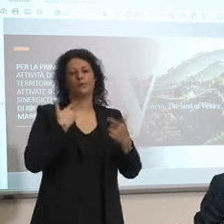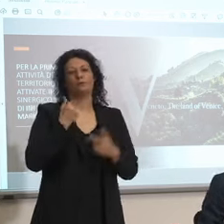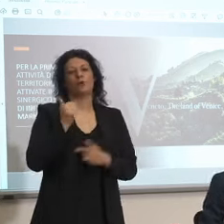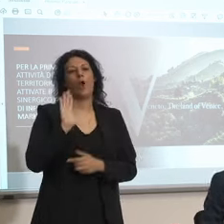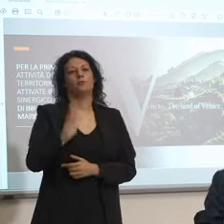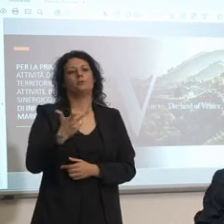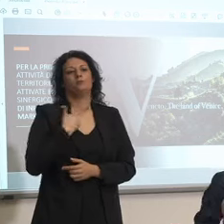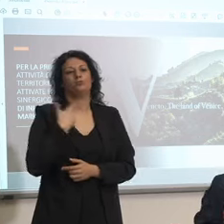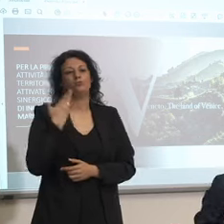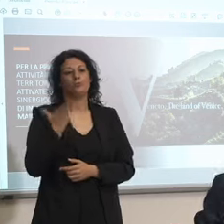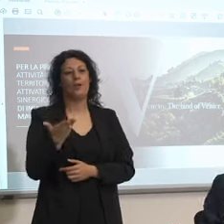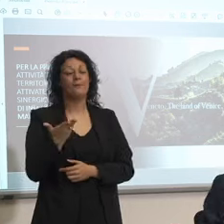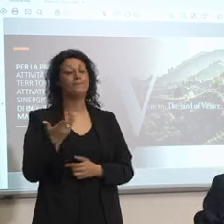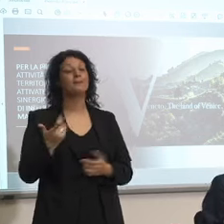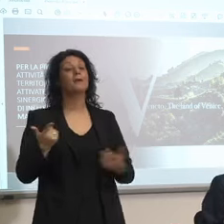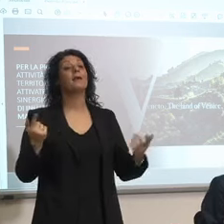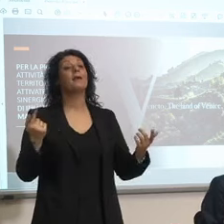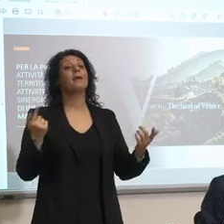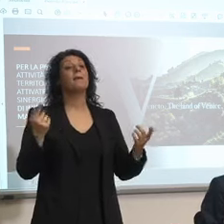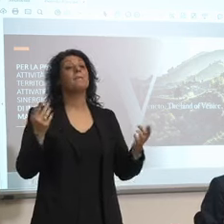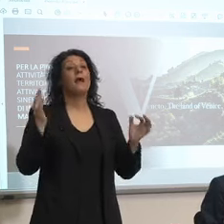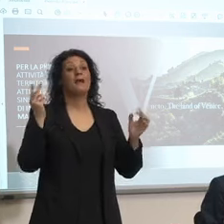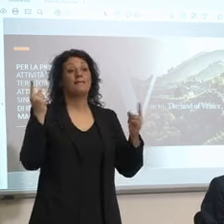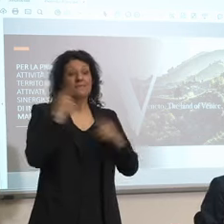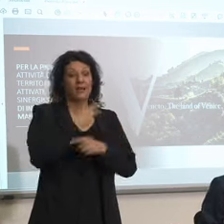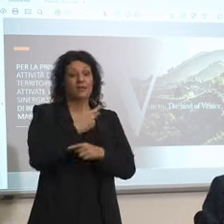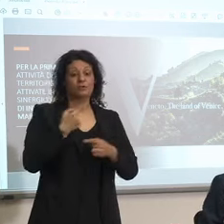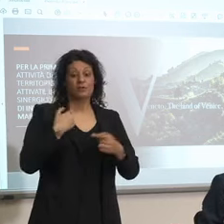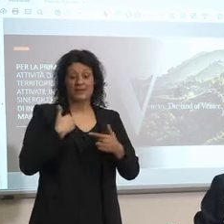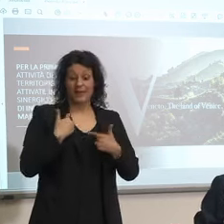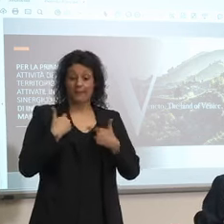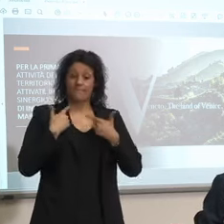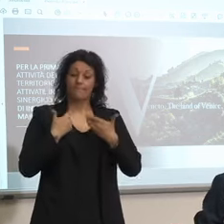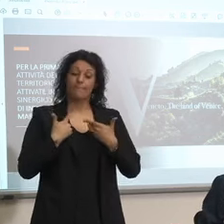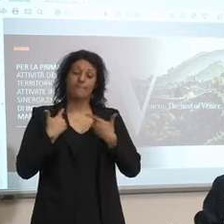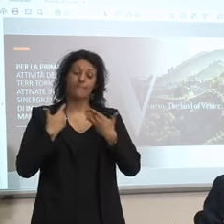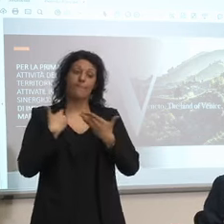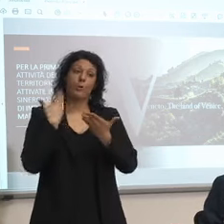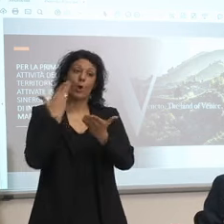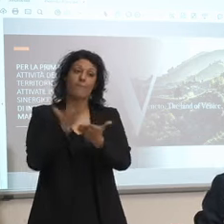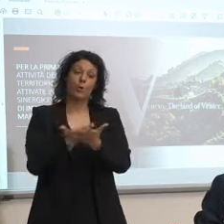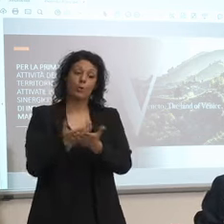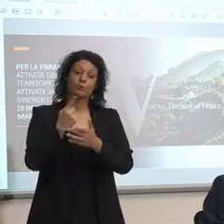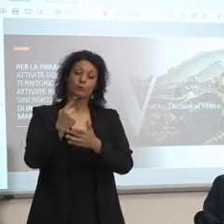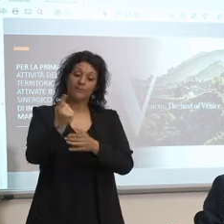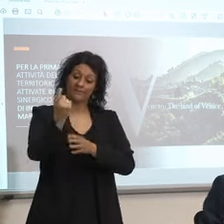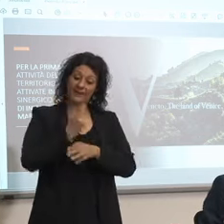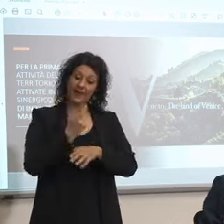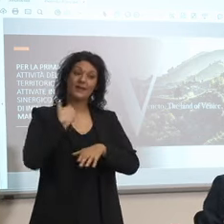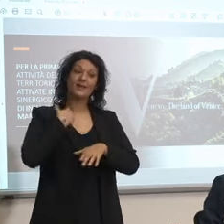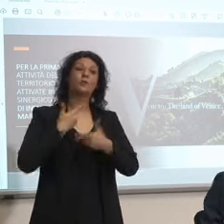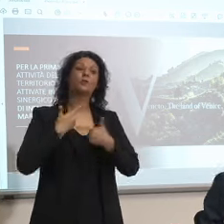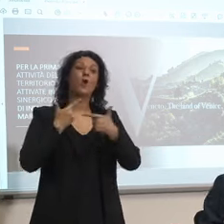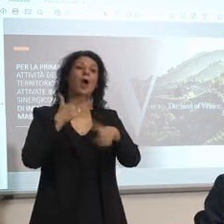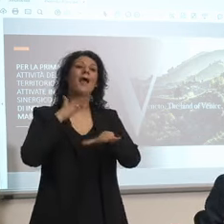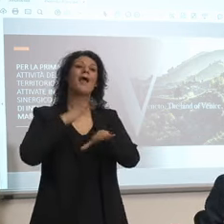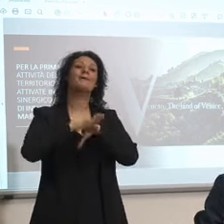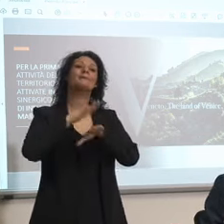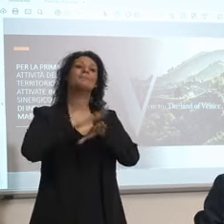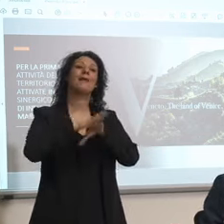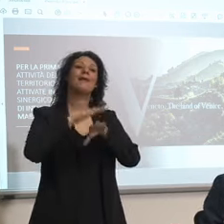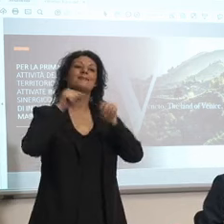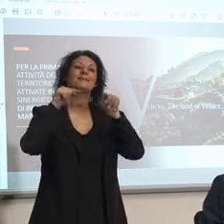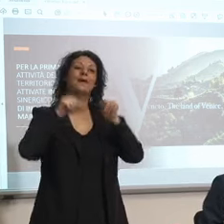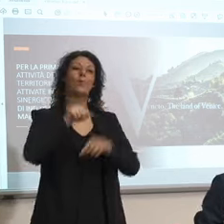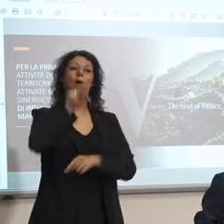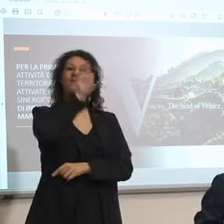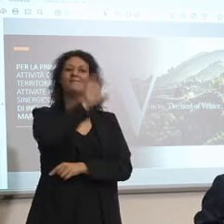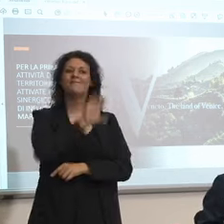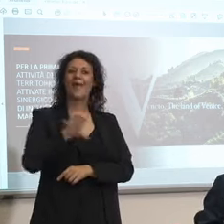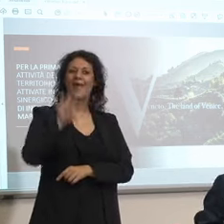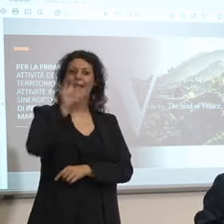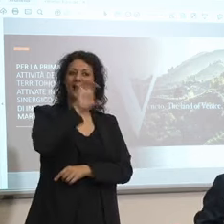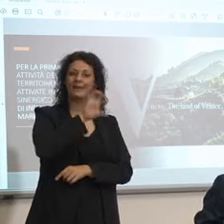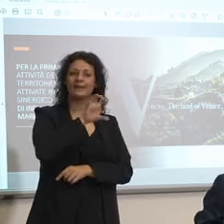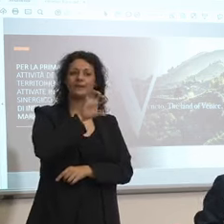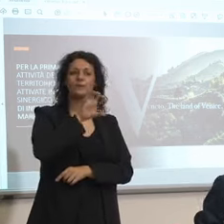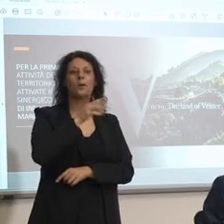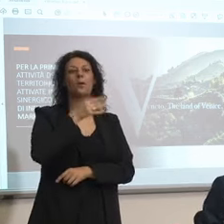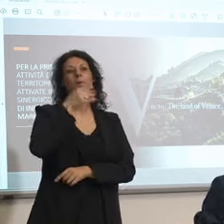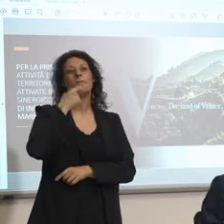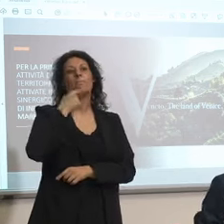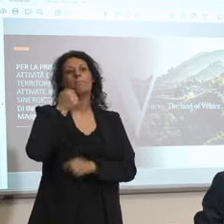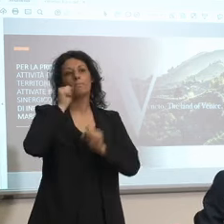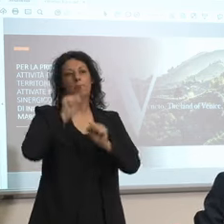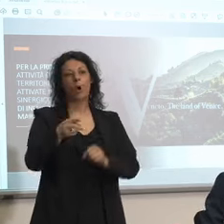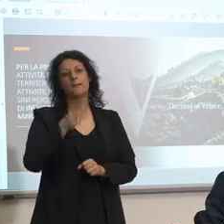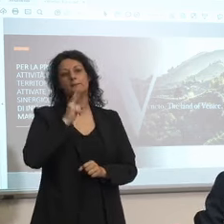che non avrebbe mai pensato di fare da noi può essere simpatica innovativa e può essere che ci dica di sì se ce la fa gratis